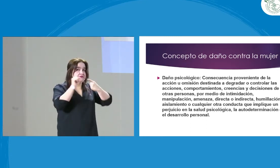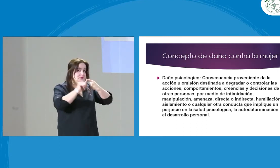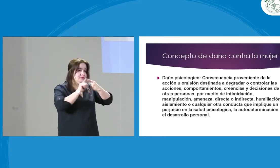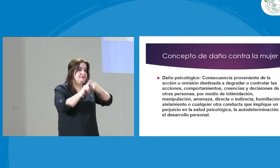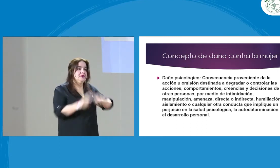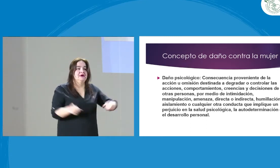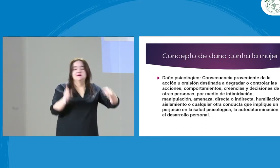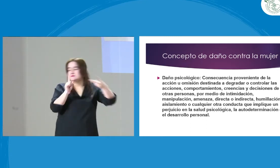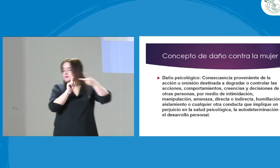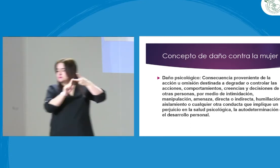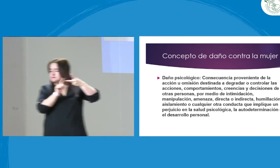problemas psicológicos.